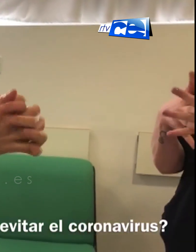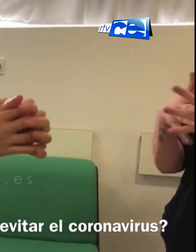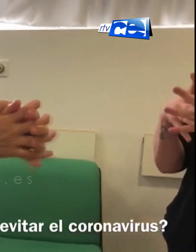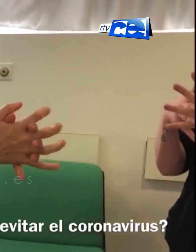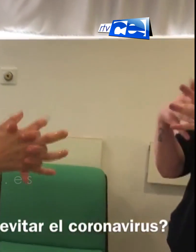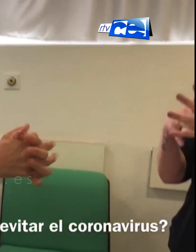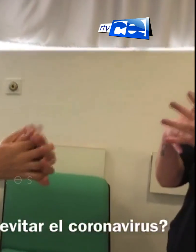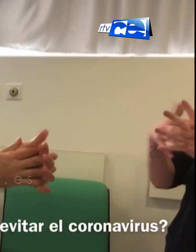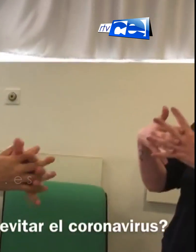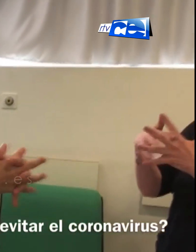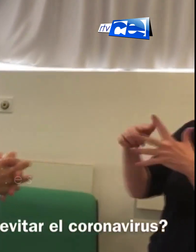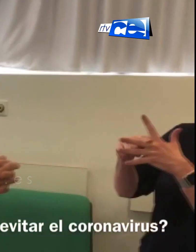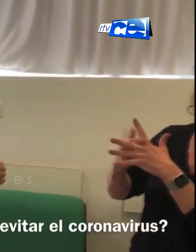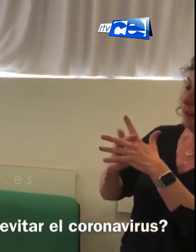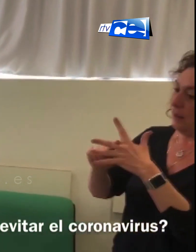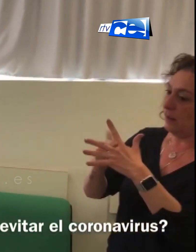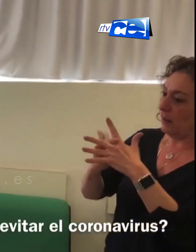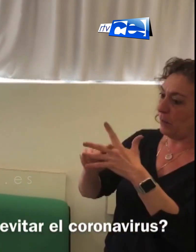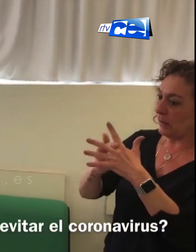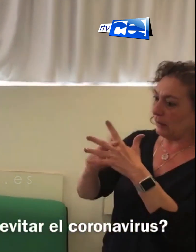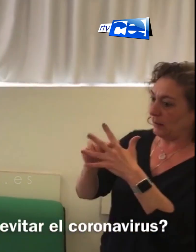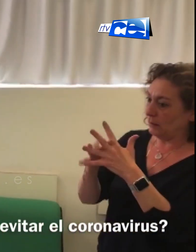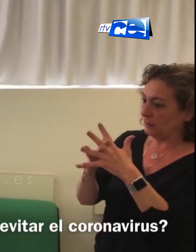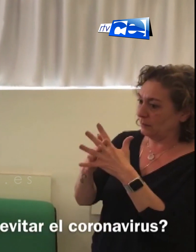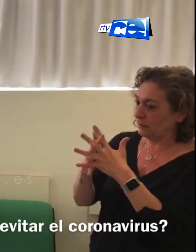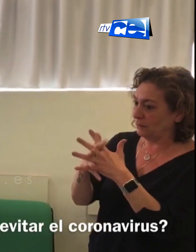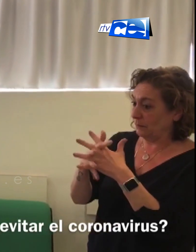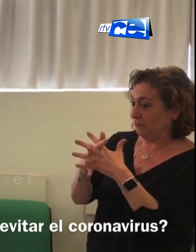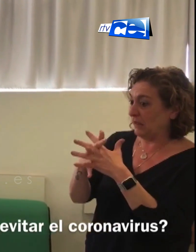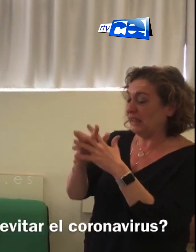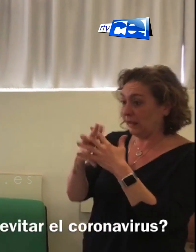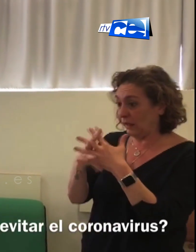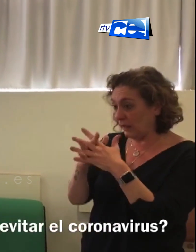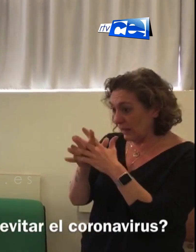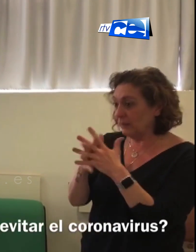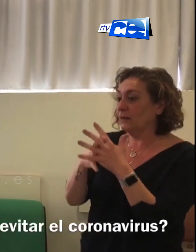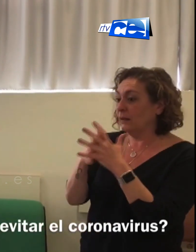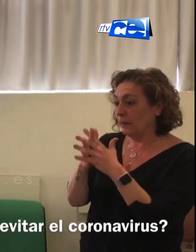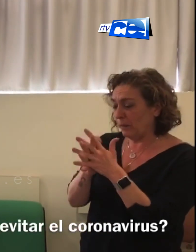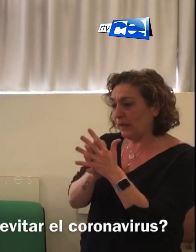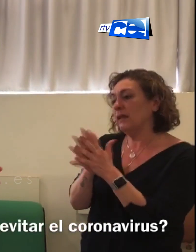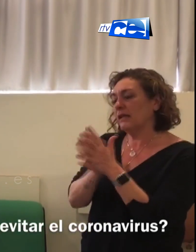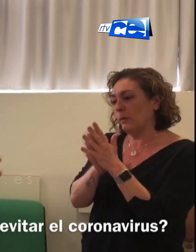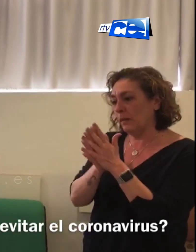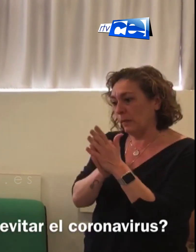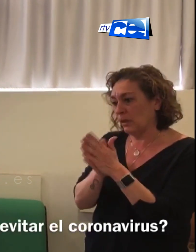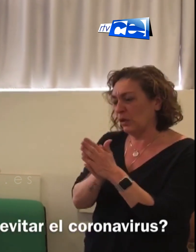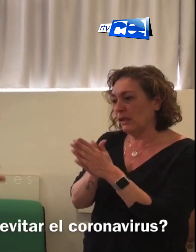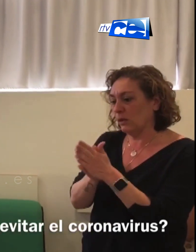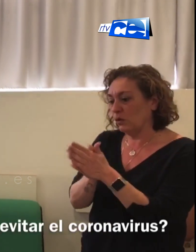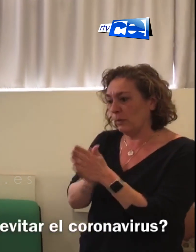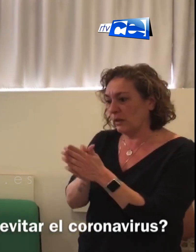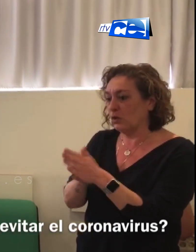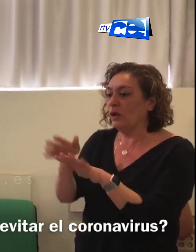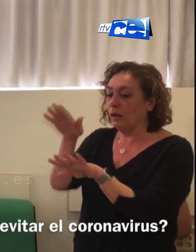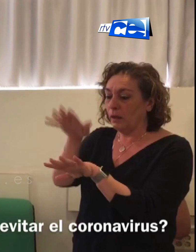haciendo incidencia en la parte interdigital. ¿Vale? Ese es el primer paso. El